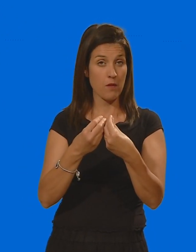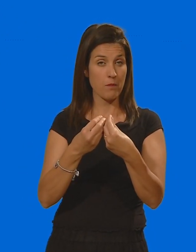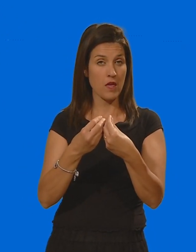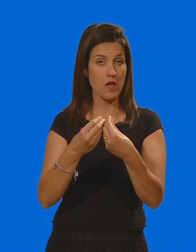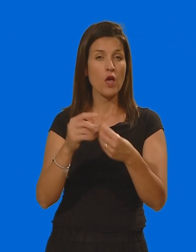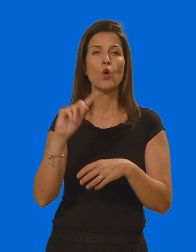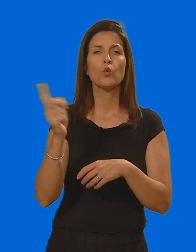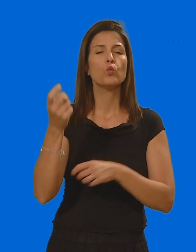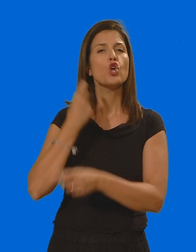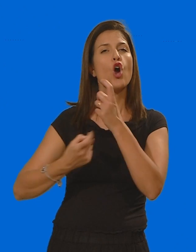originaria di Alezio